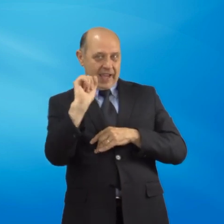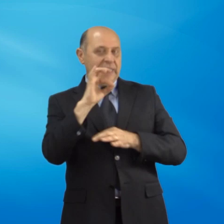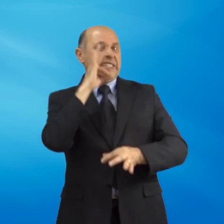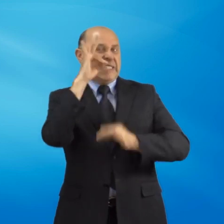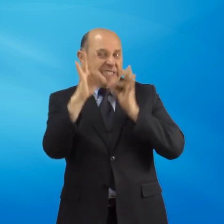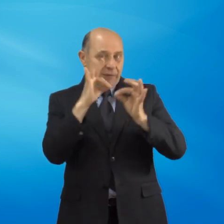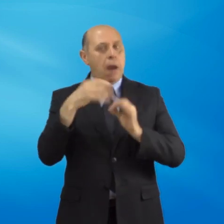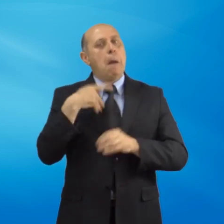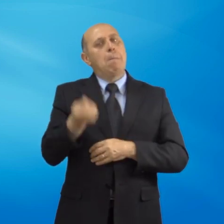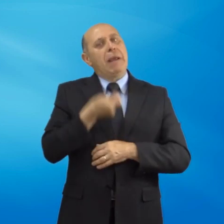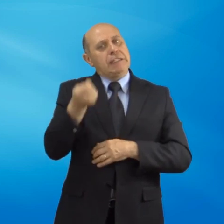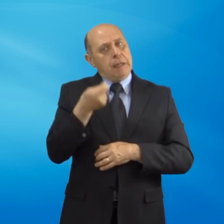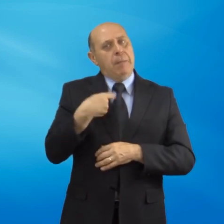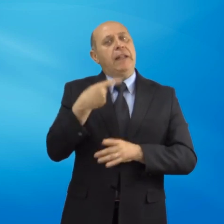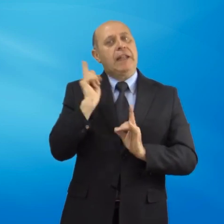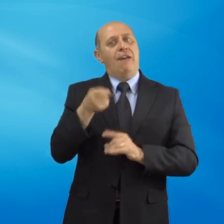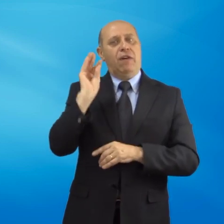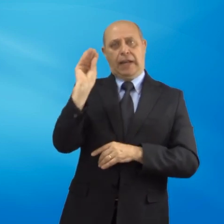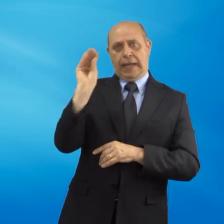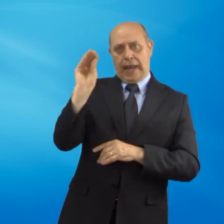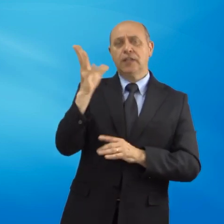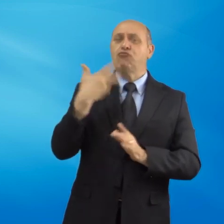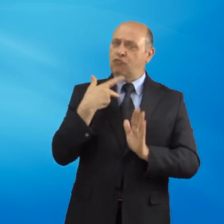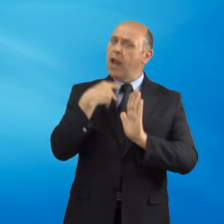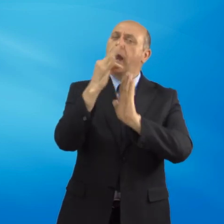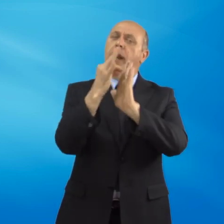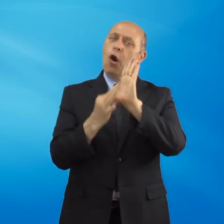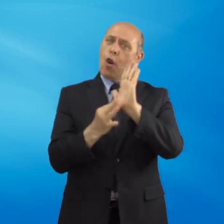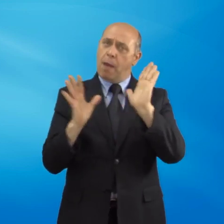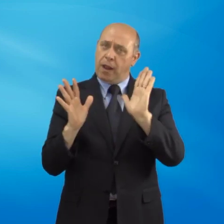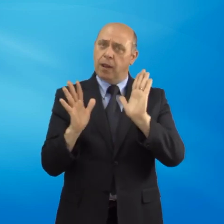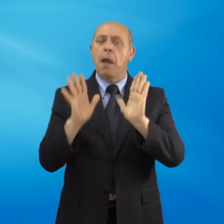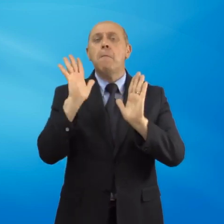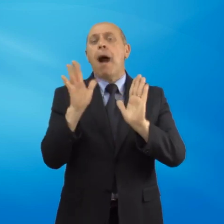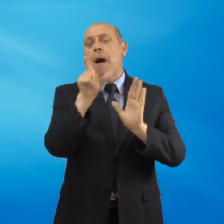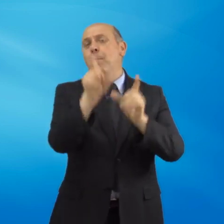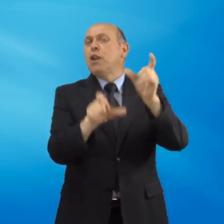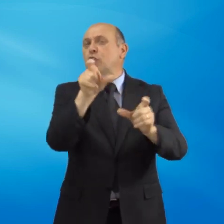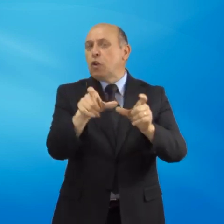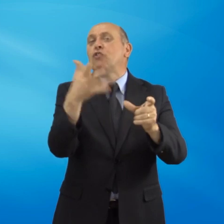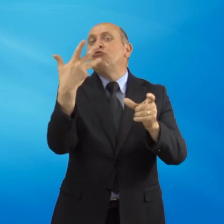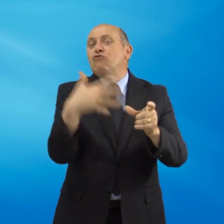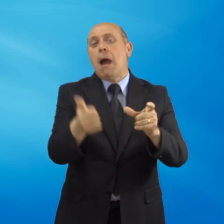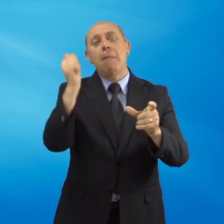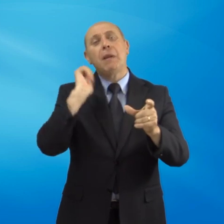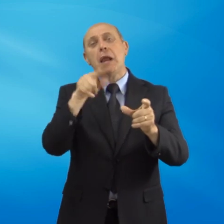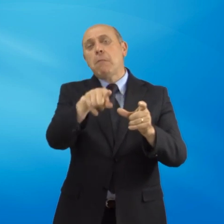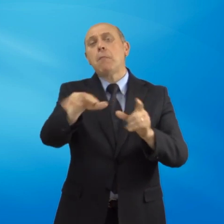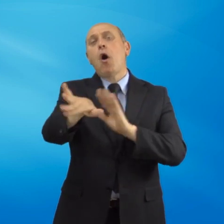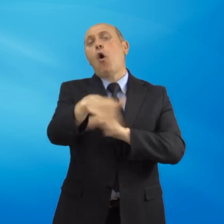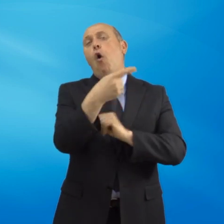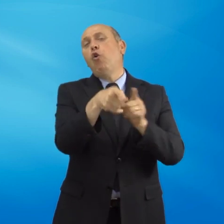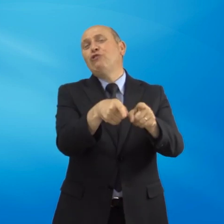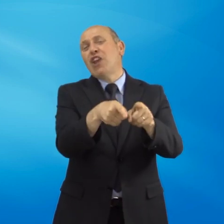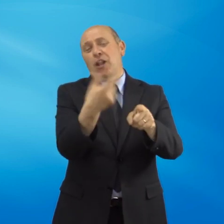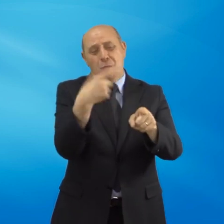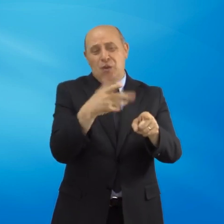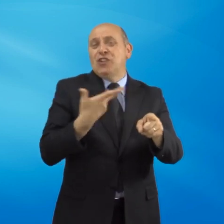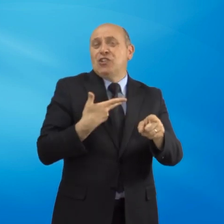condizioni per le persone però che sono già in congedo per assistere i figli con disabilità